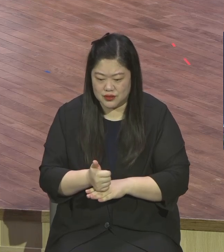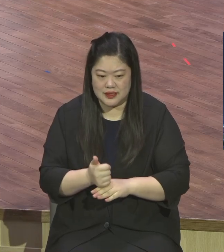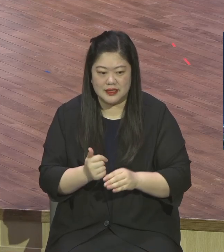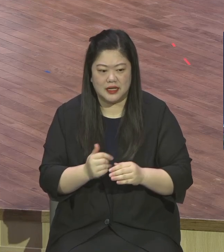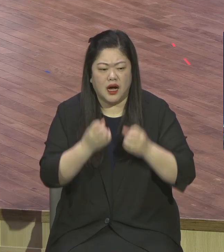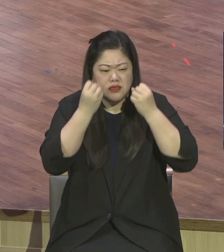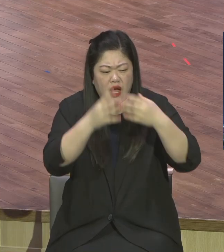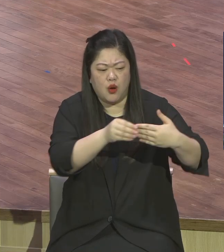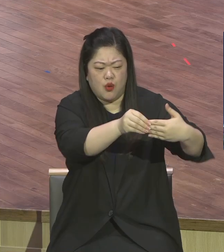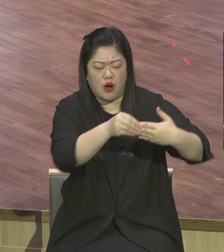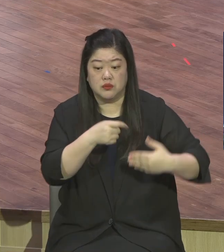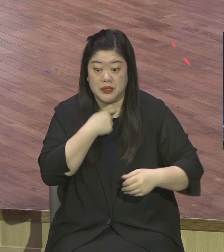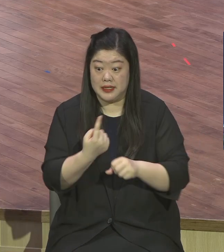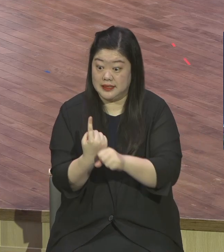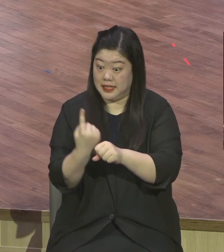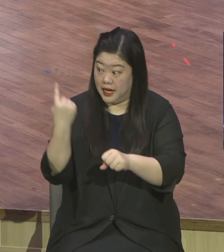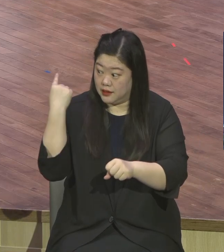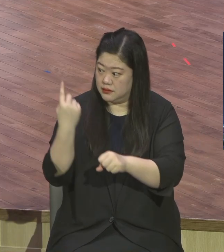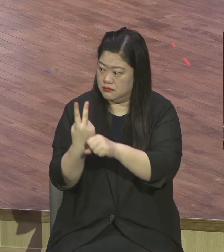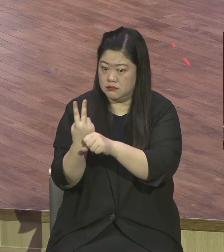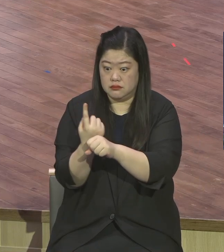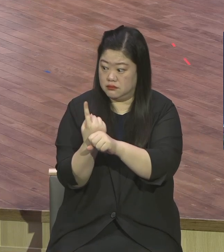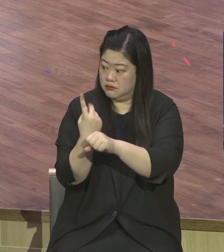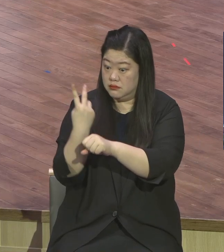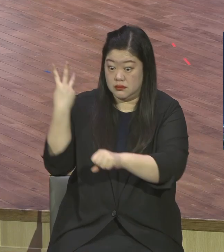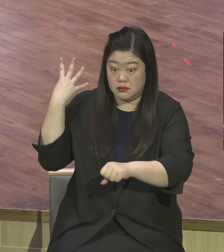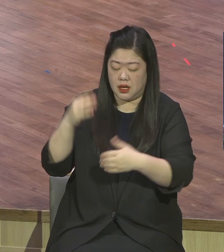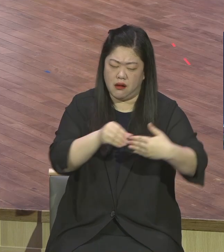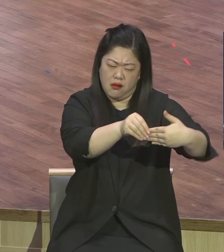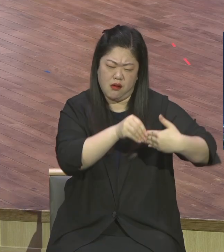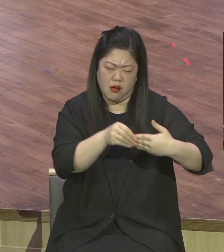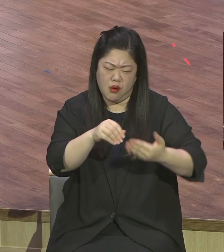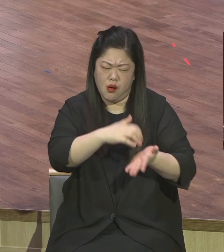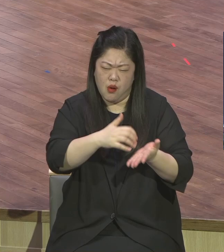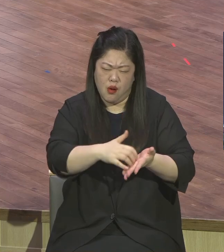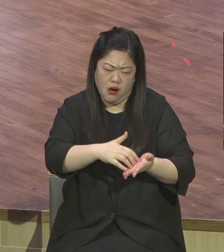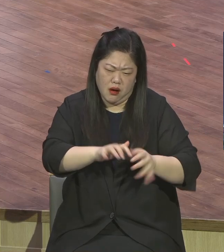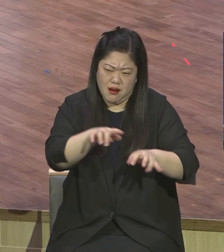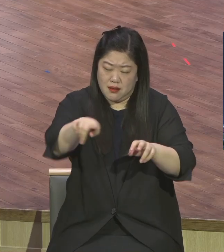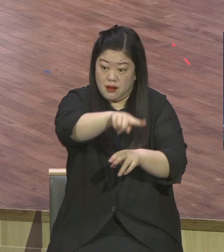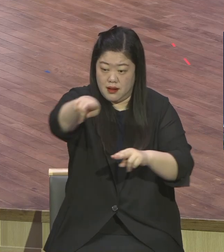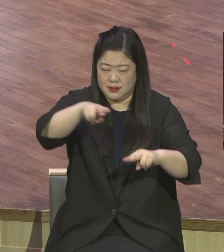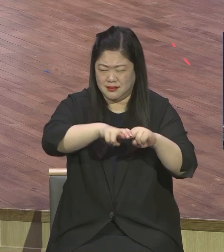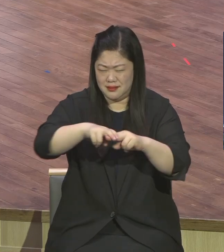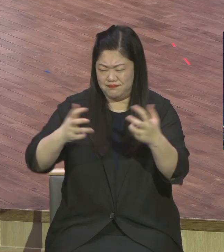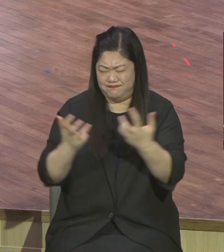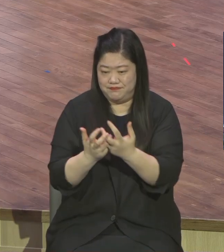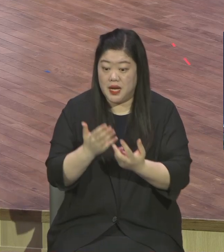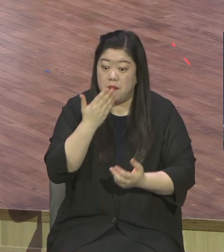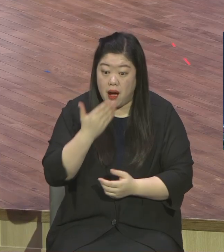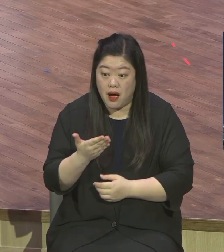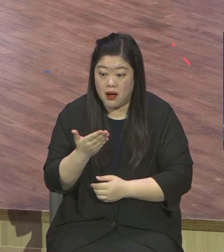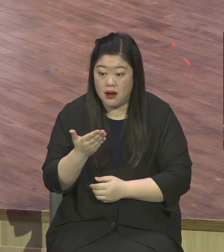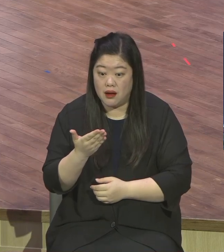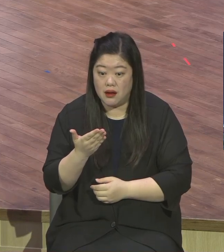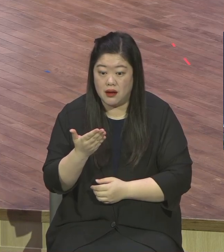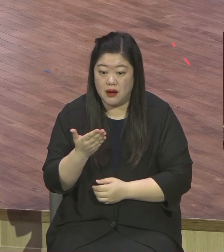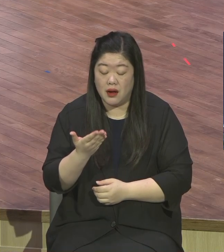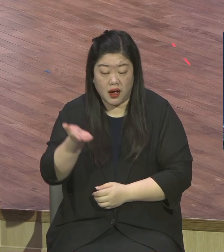작년이나 올해나 해마다 변함없이 하는데 장점이 있어요. 그게 뭐냐. 지방에 있는 가족들,